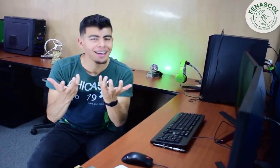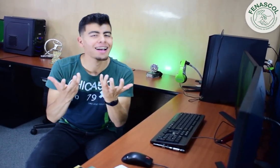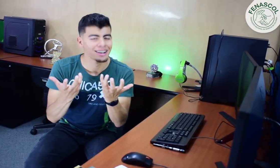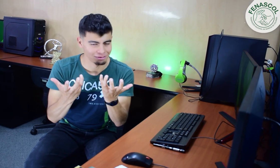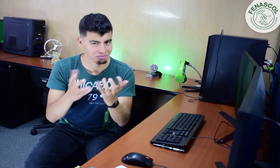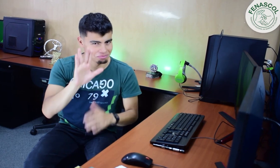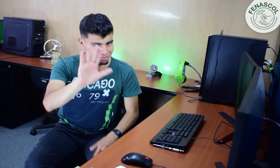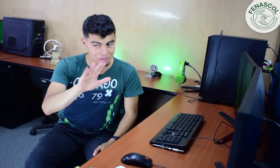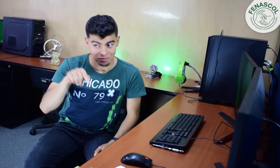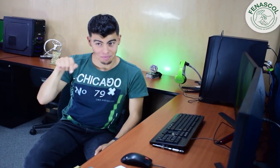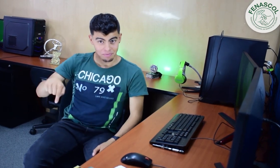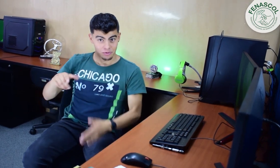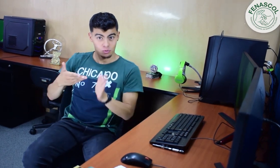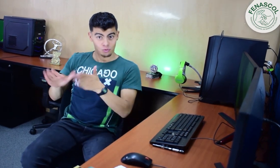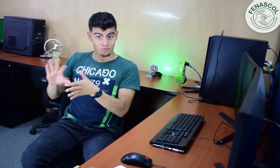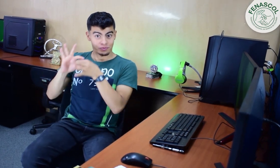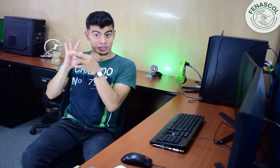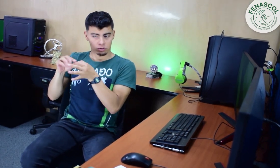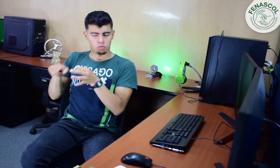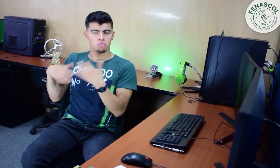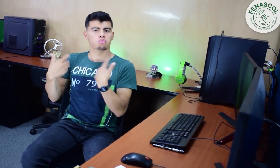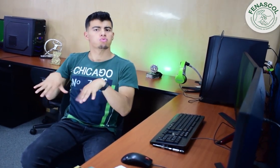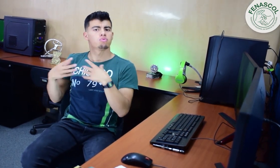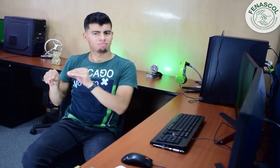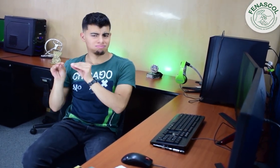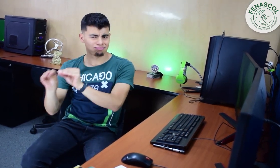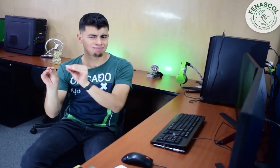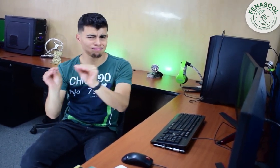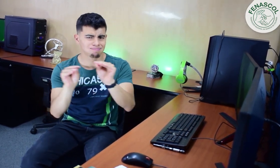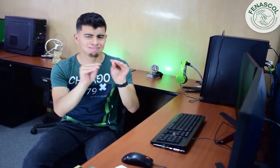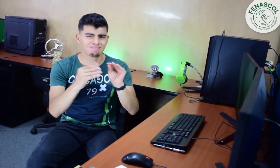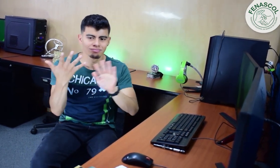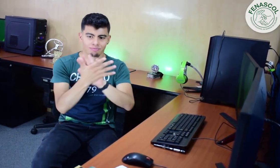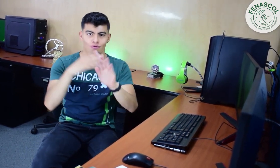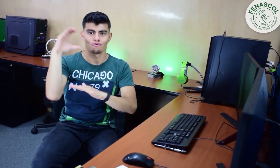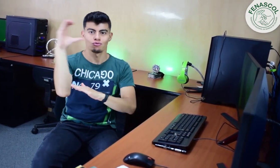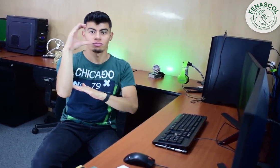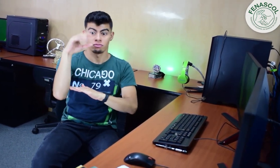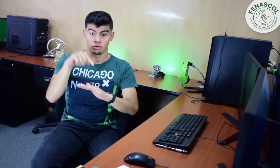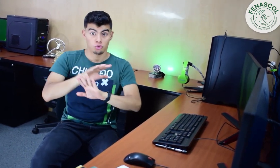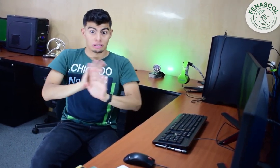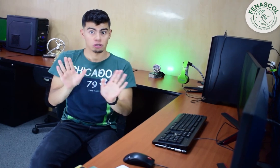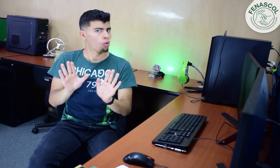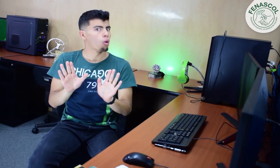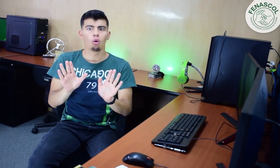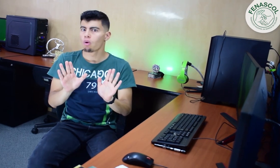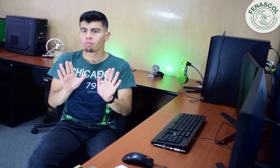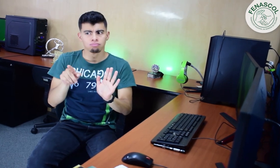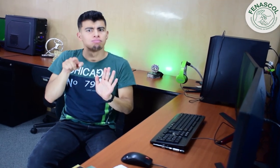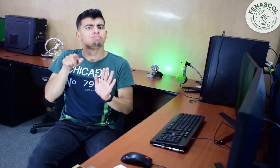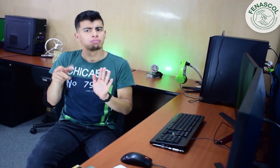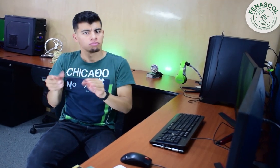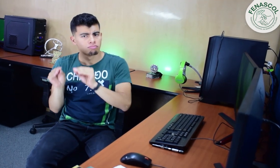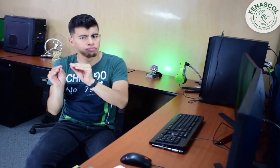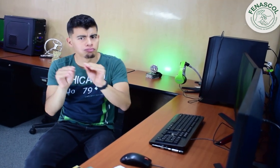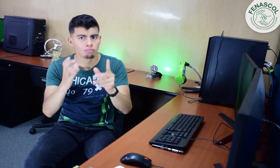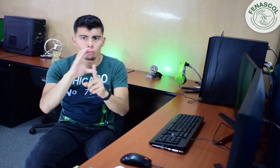cursos. Pero el contenido de los cursos no solo está basado en la lengua. También se enseña cultura, interacción con las personas